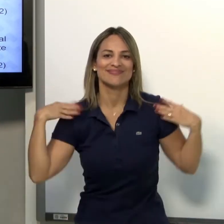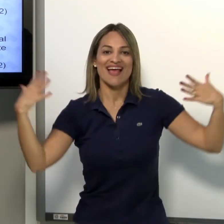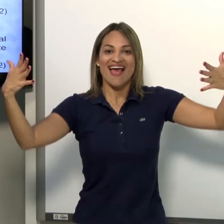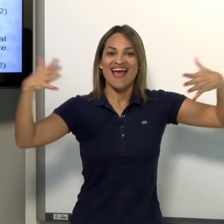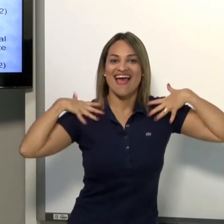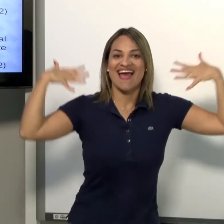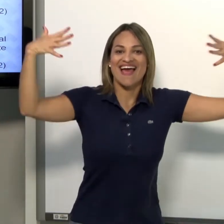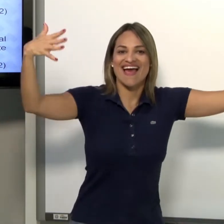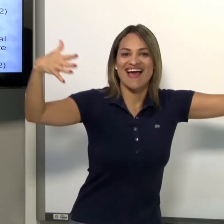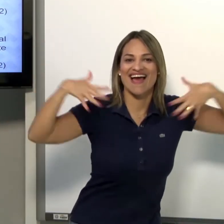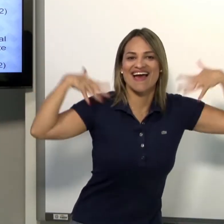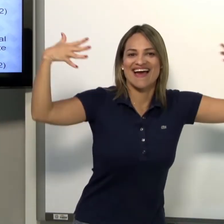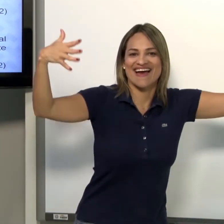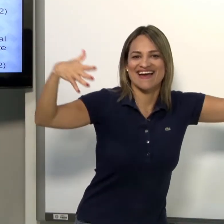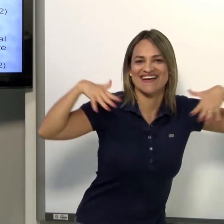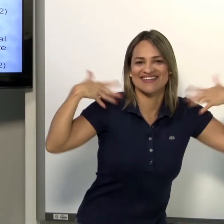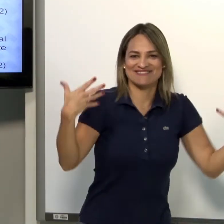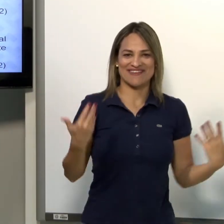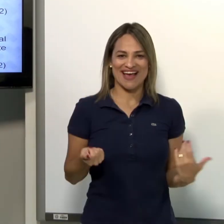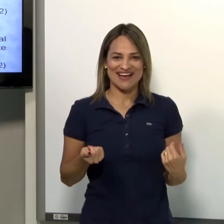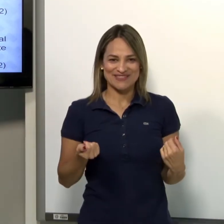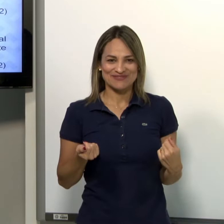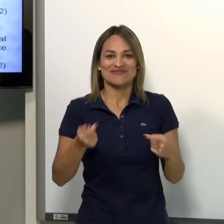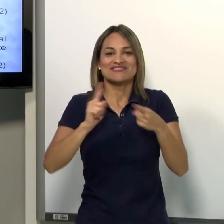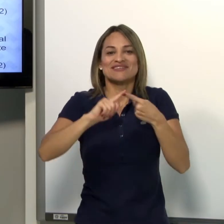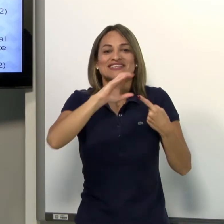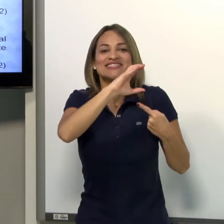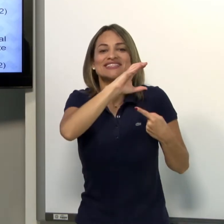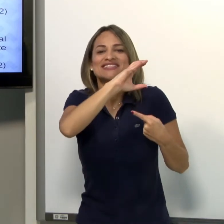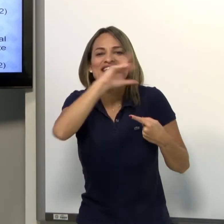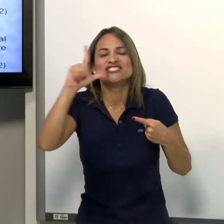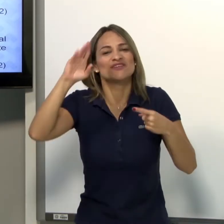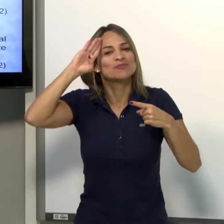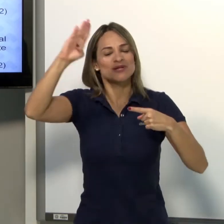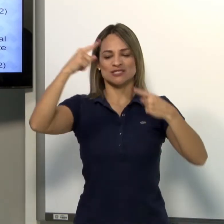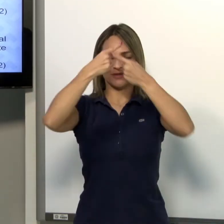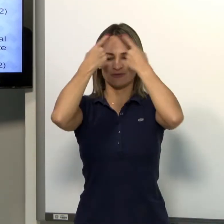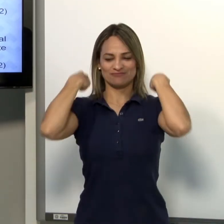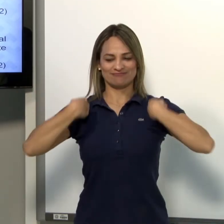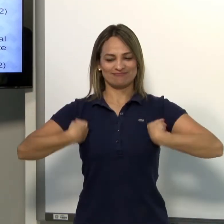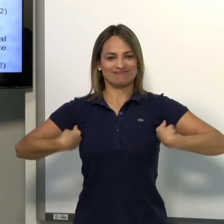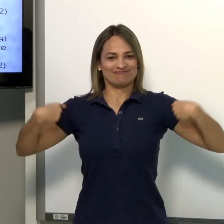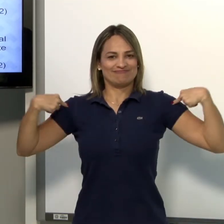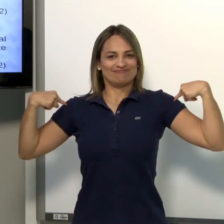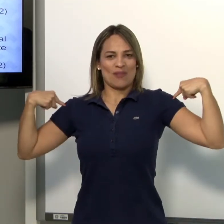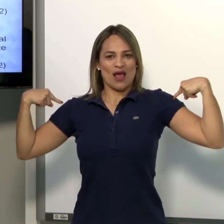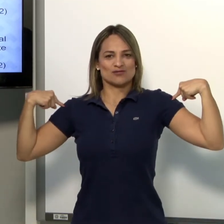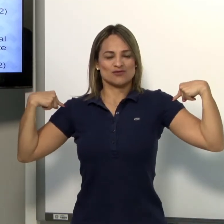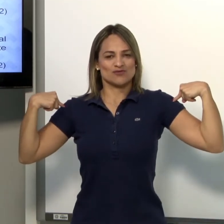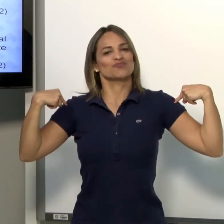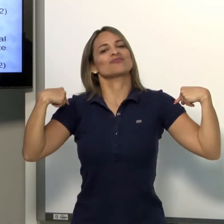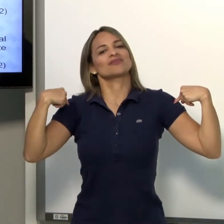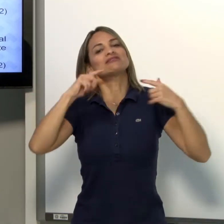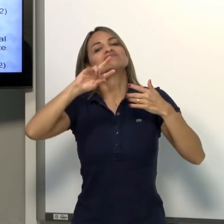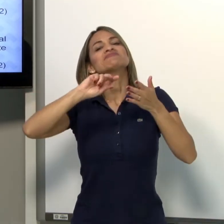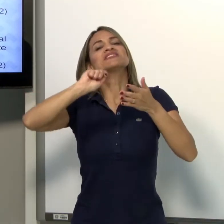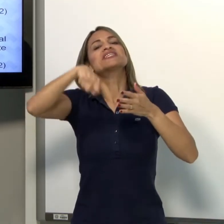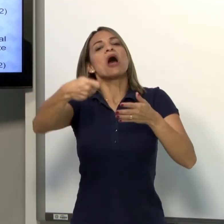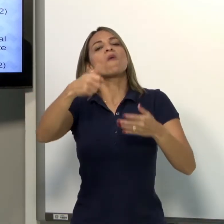corpo. Eu utilizo aqui o movimento dos ombros também para fazer o sinal de animados. Então, o classificador está usando esse